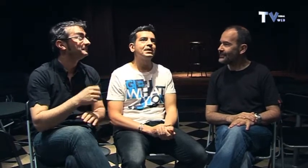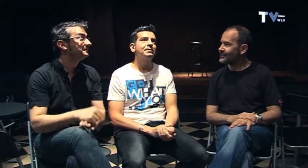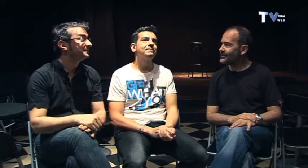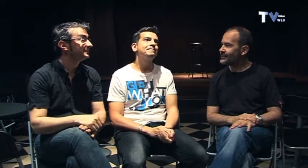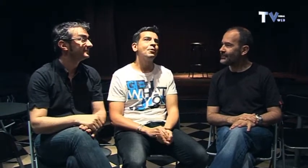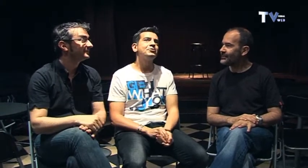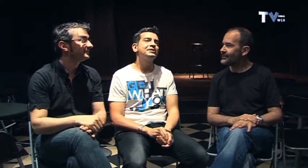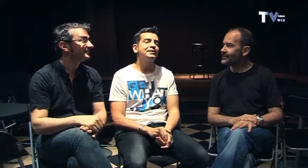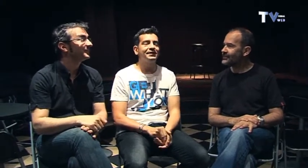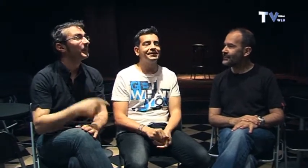¿Cómo se dice?